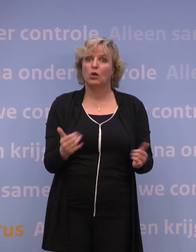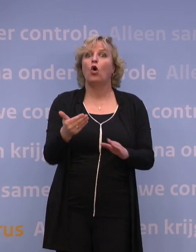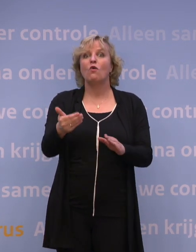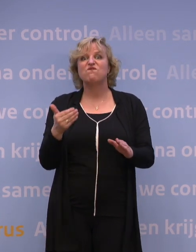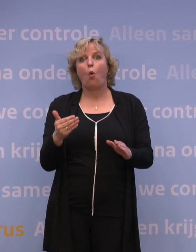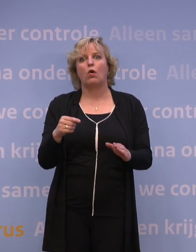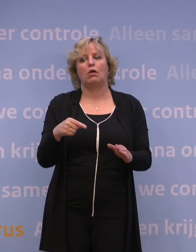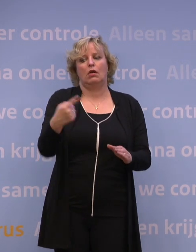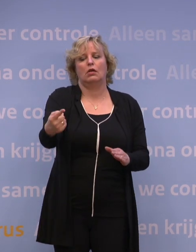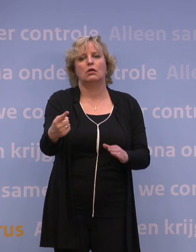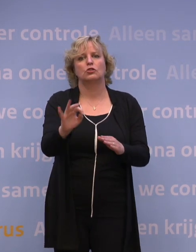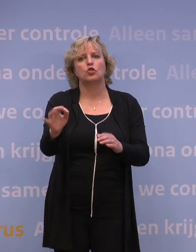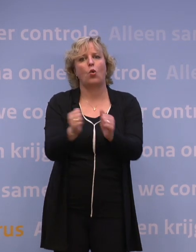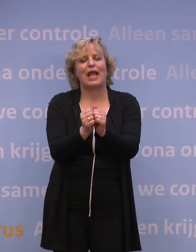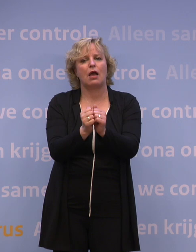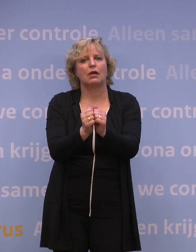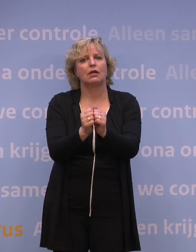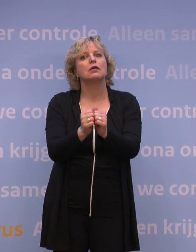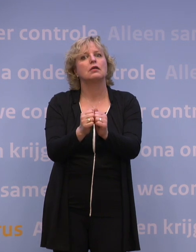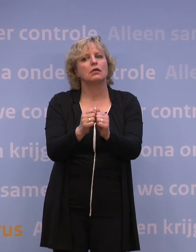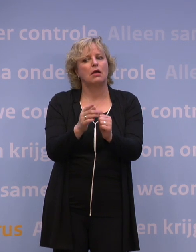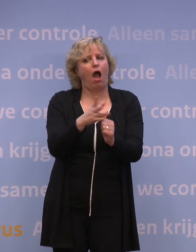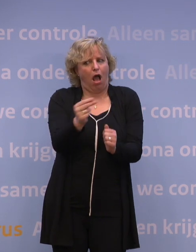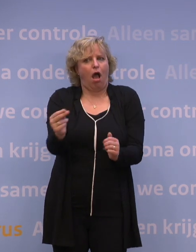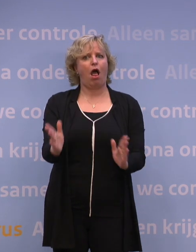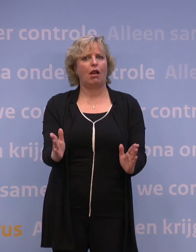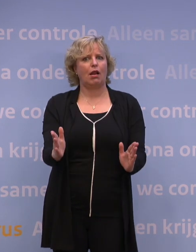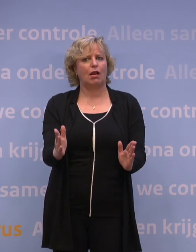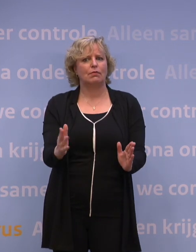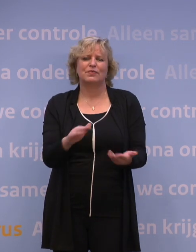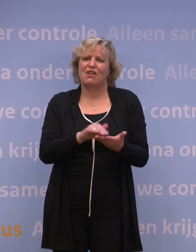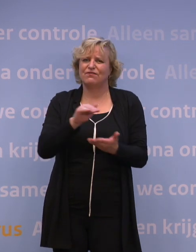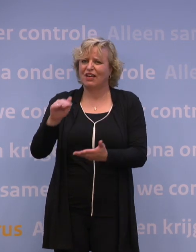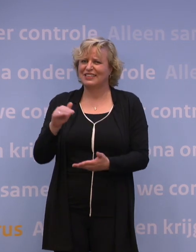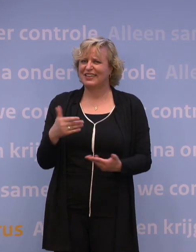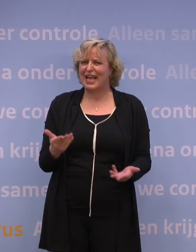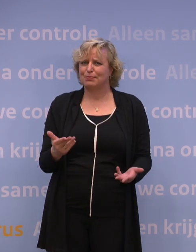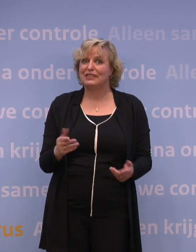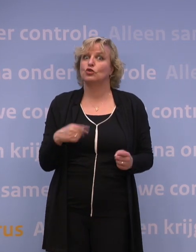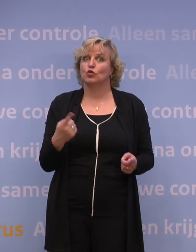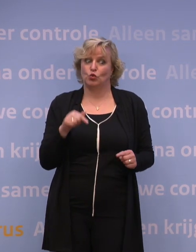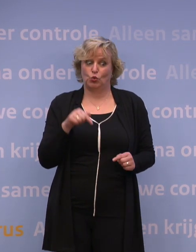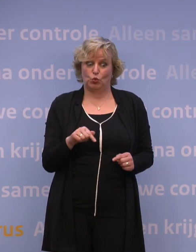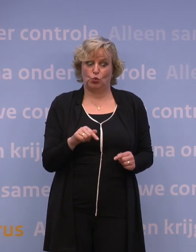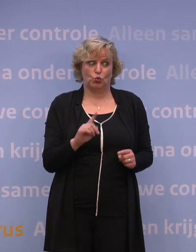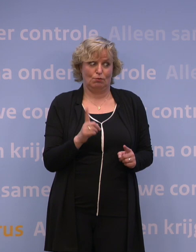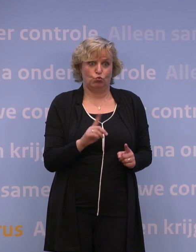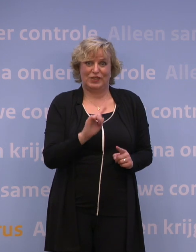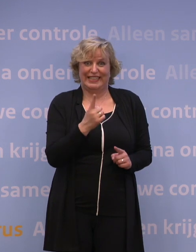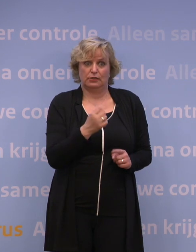het nieuwe schooljaar aan de beurt zijn, zoveel vaccins worden er gewoon niet geleverd. Dus je hebt voor de komende maanden alle prikslots nodig voor de eerste en tweede prikken van iedereen